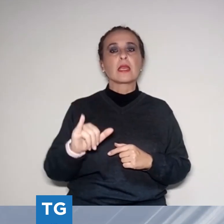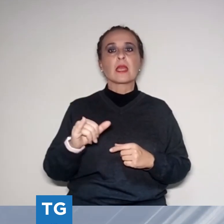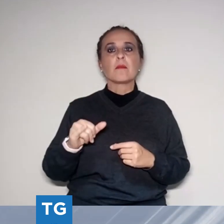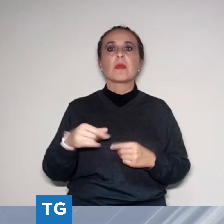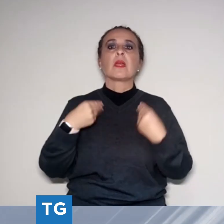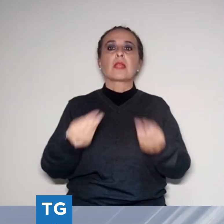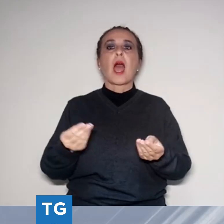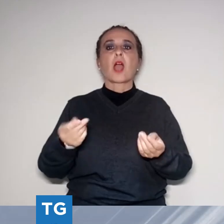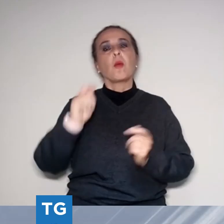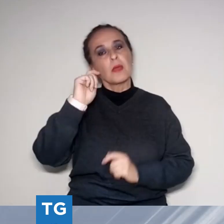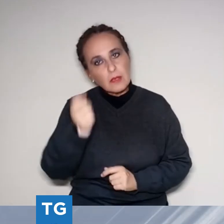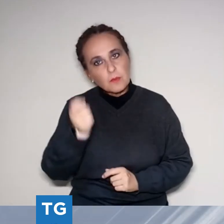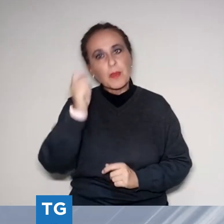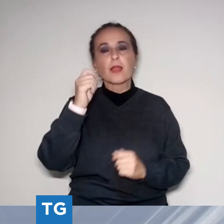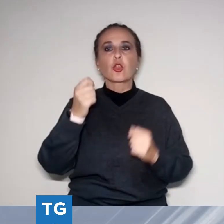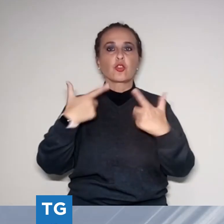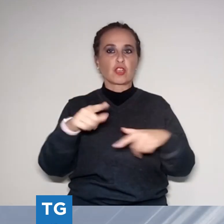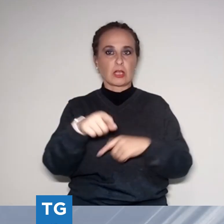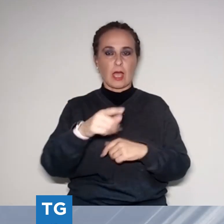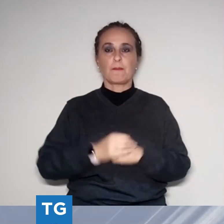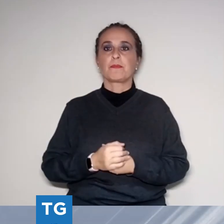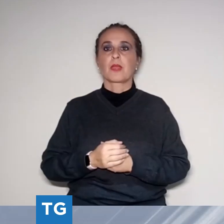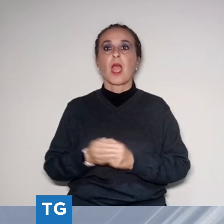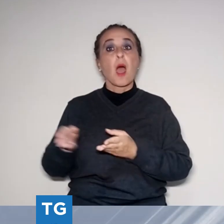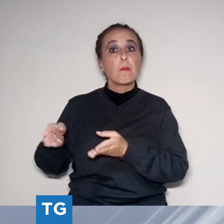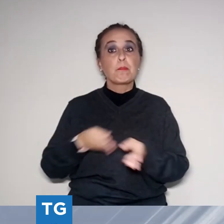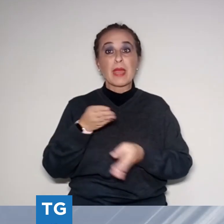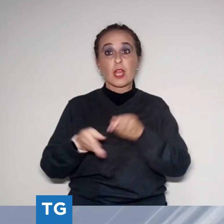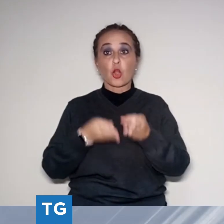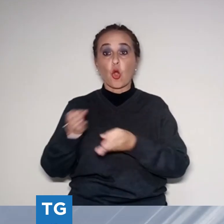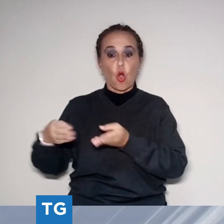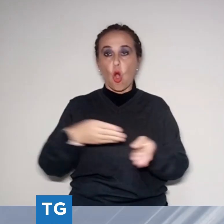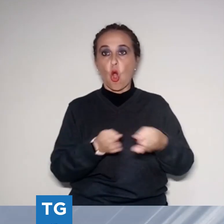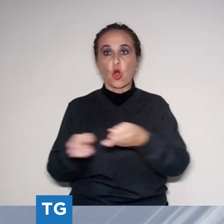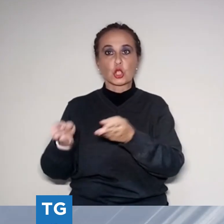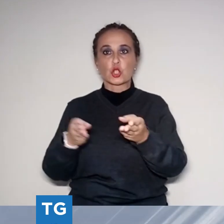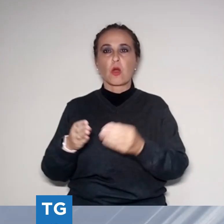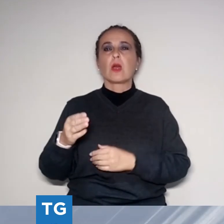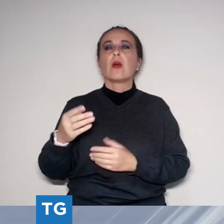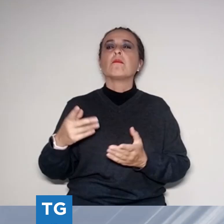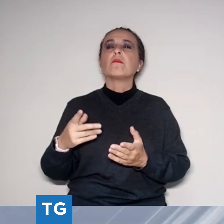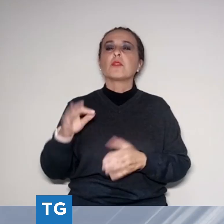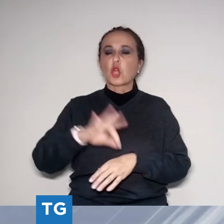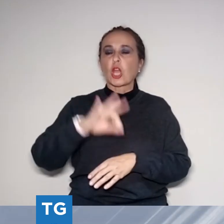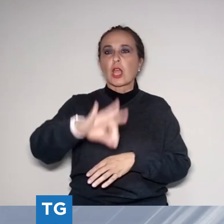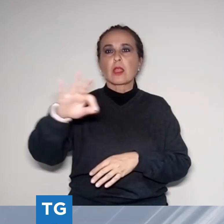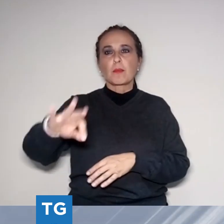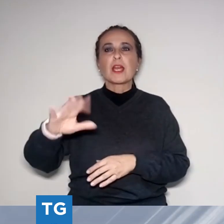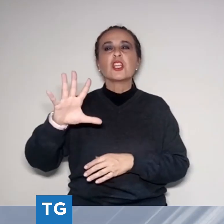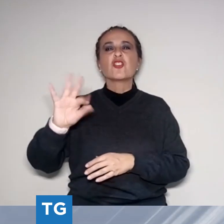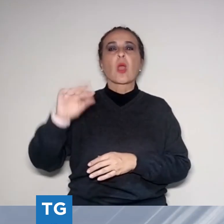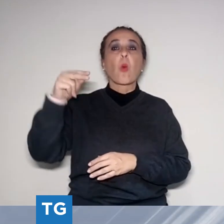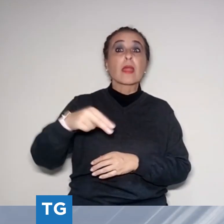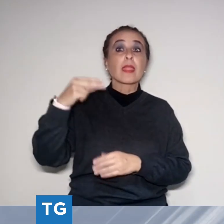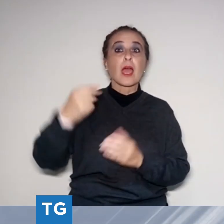Un percorso attraverso 50 anni di produzione artistica ma soprattutto attraverso i molteplici ambienti